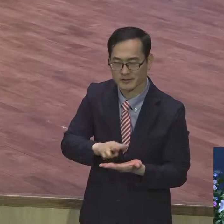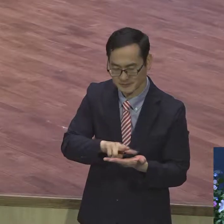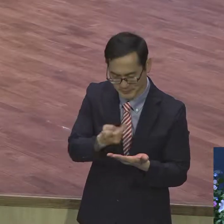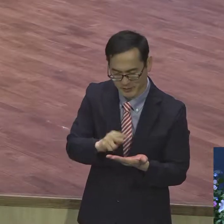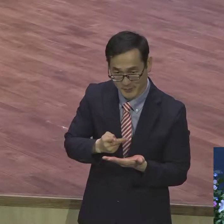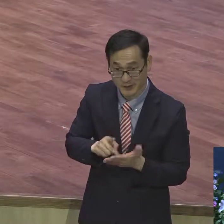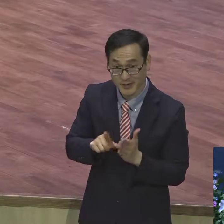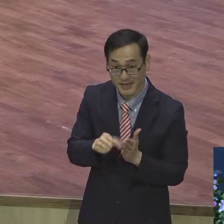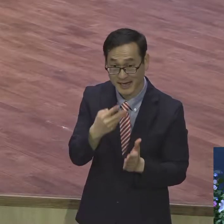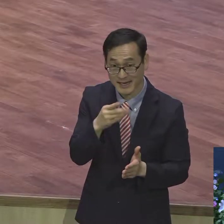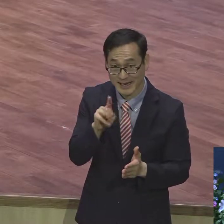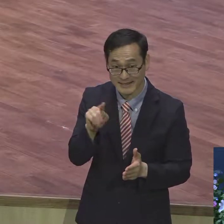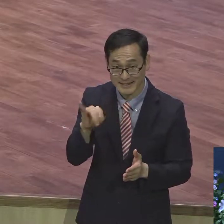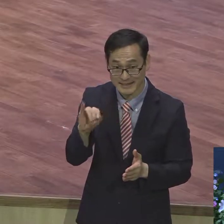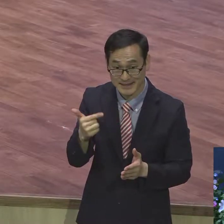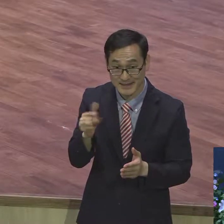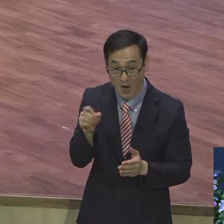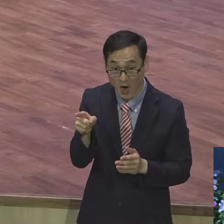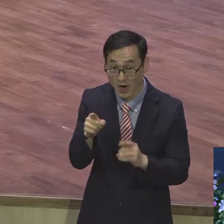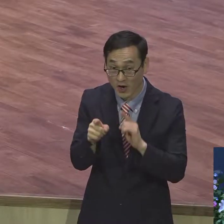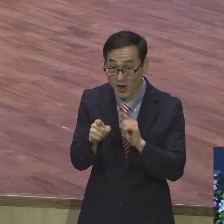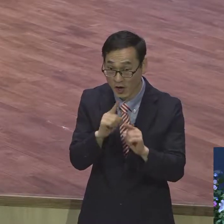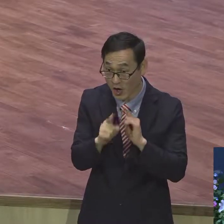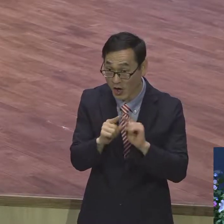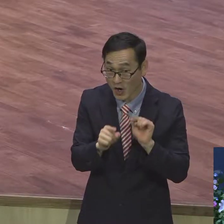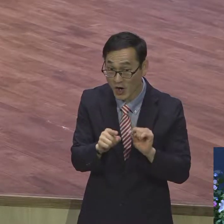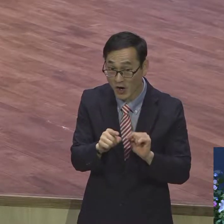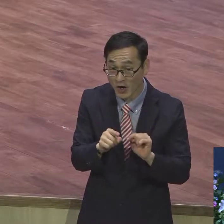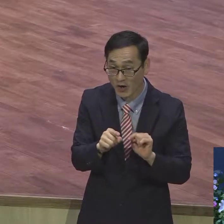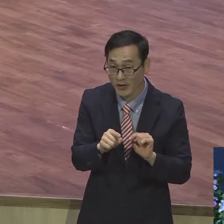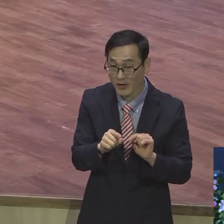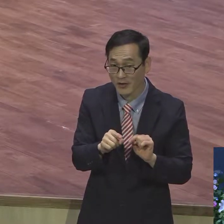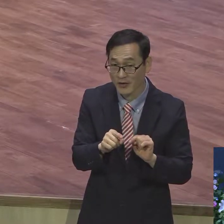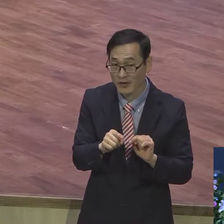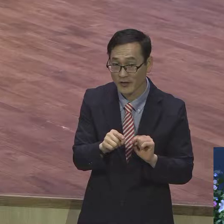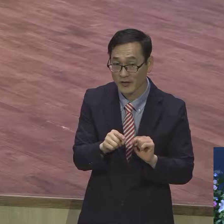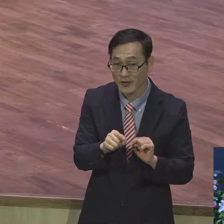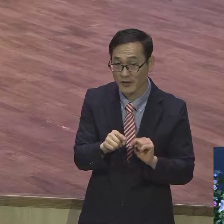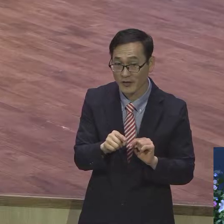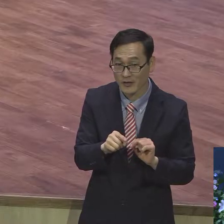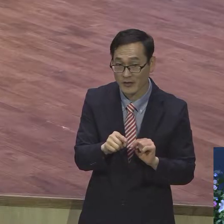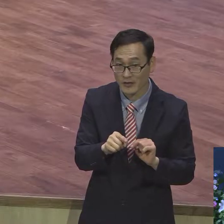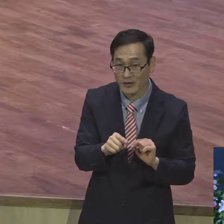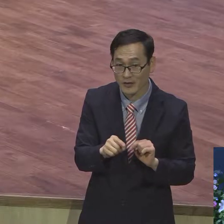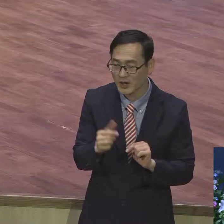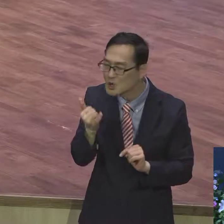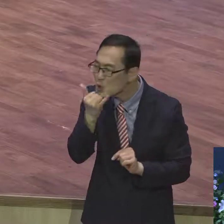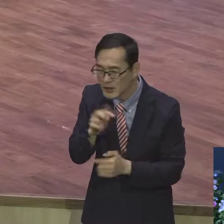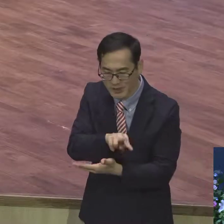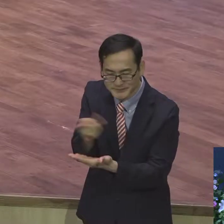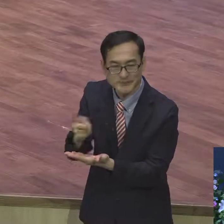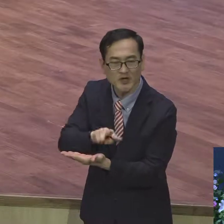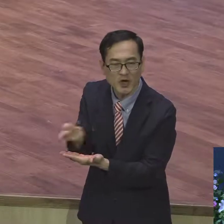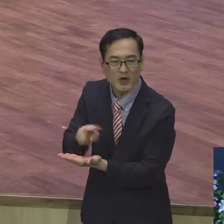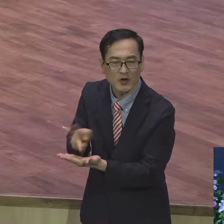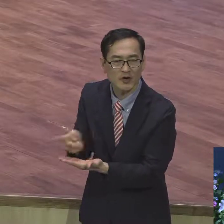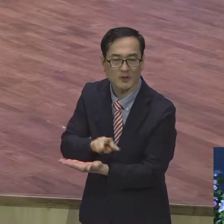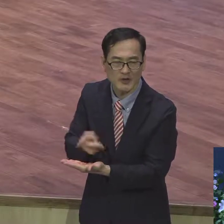라틴으로 그때는 신부였잖아요. 라틴으로 평신도도 못 알아듣잖아요. 독일어로 다 번역해버렸어요. 처음이에요. 처음.